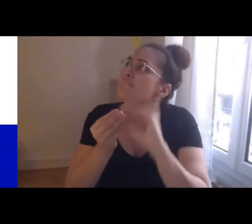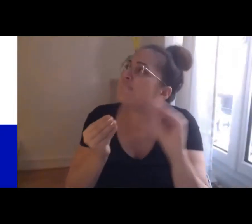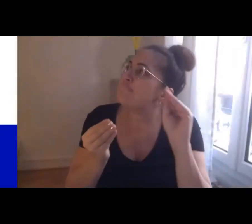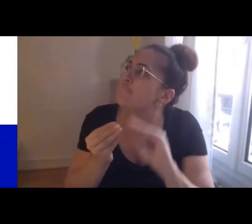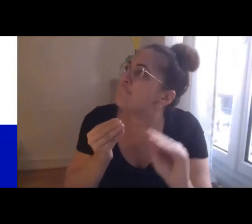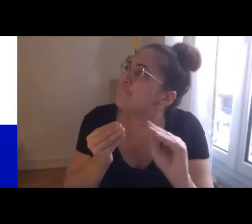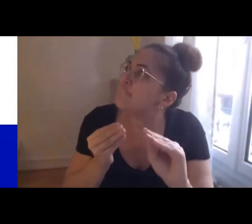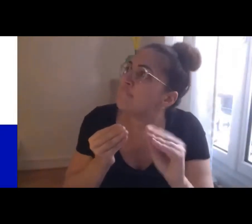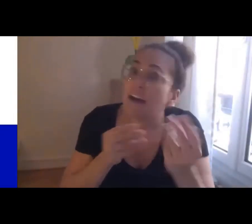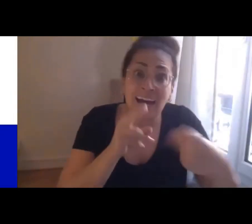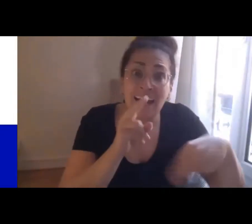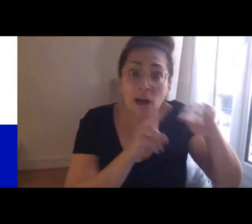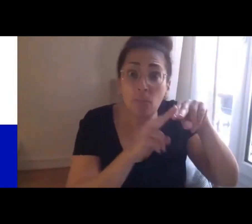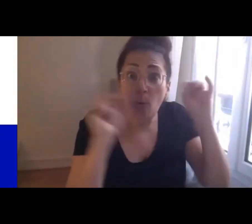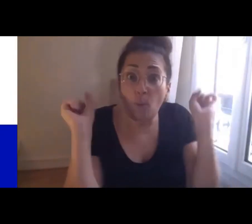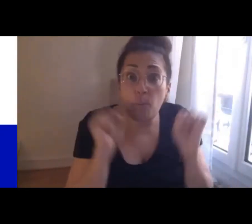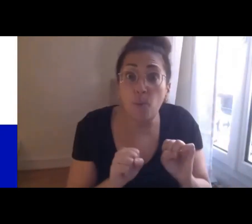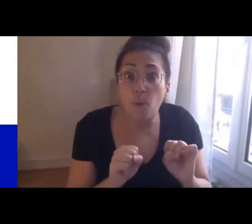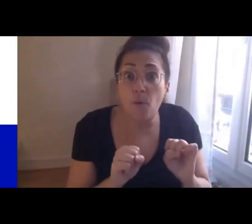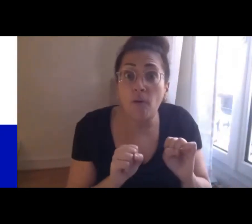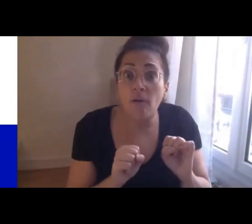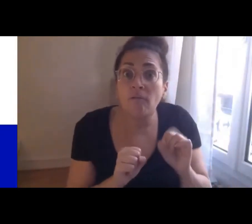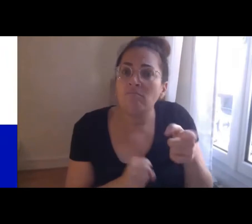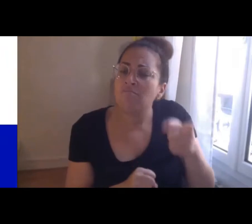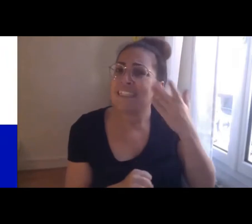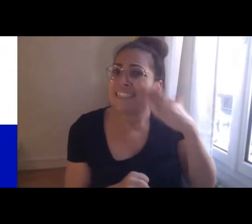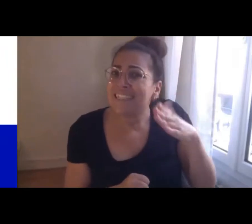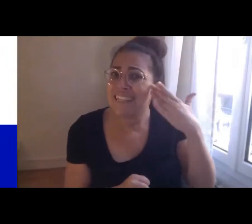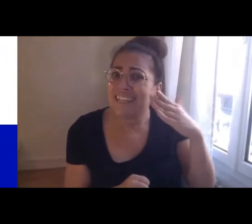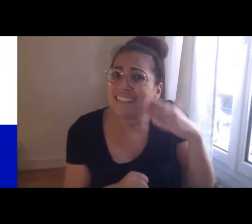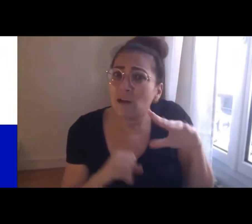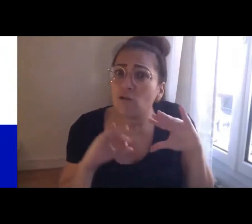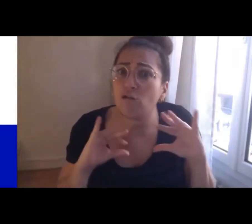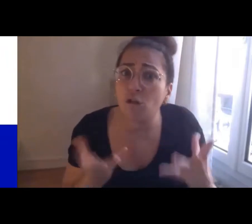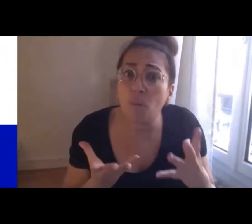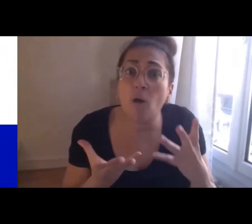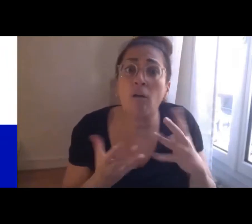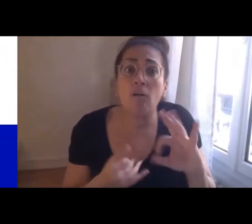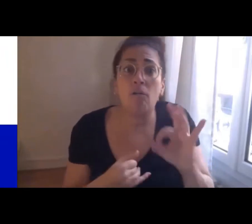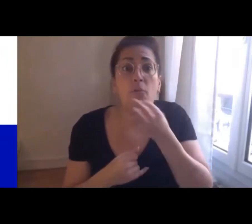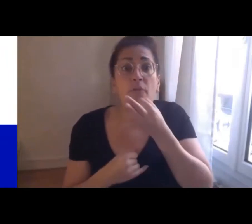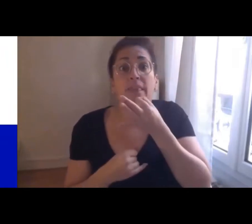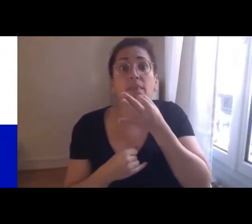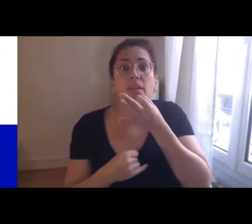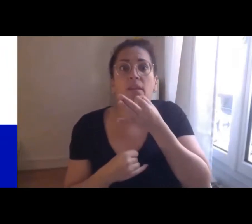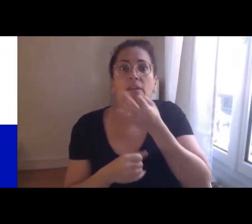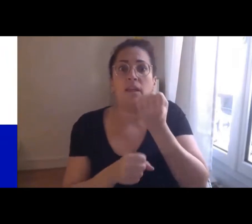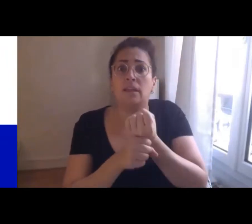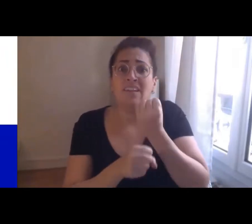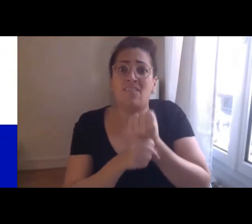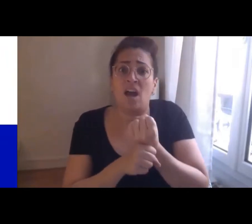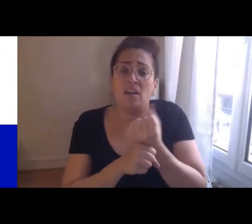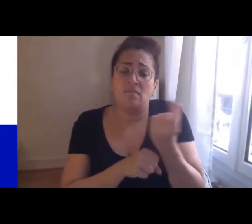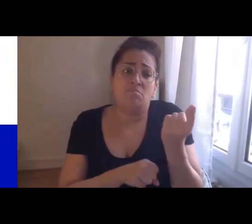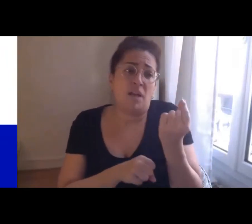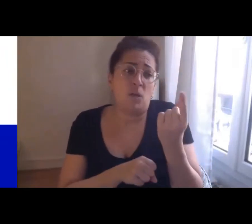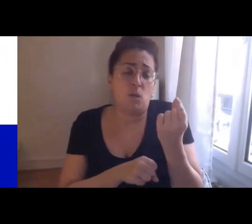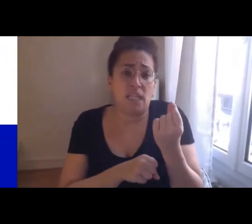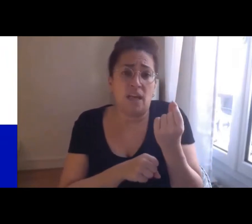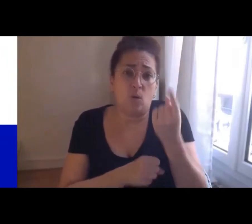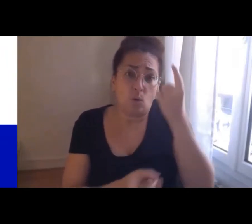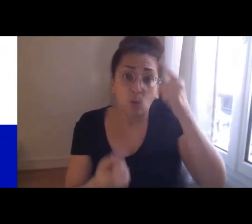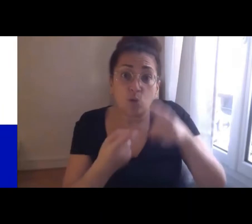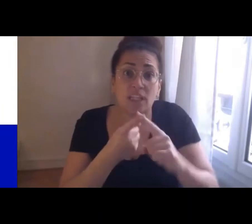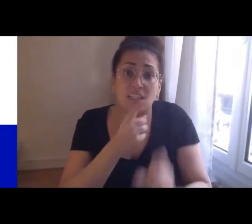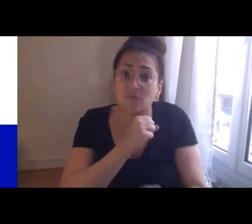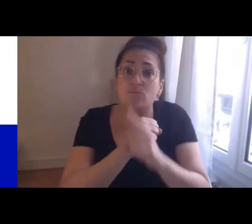des savoir-faire qui sont portés par la FIRA que nous travaillons à innover et à rénover finalement les